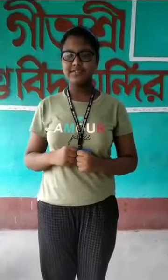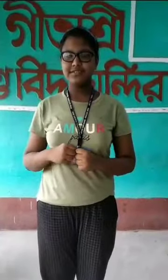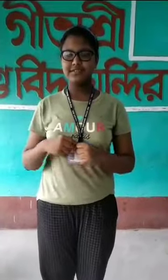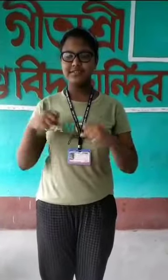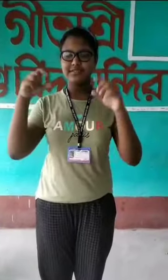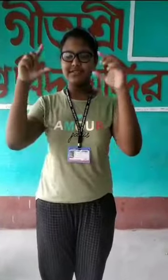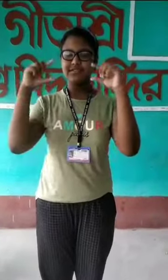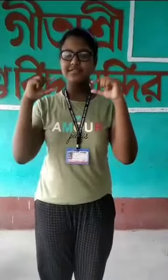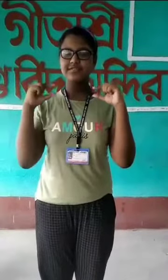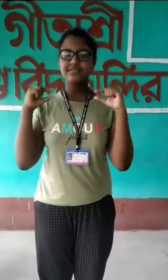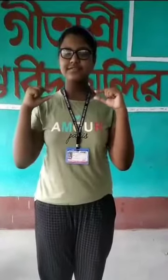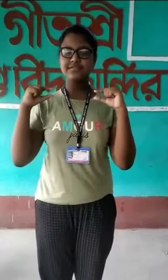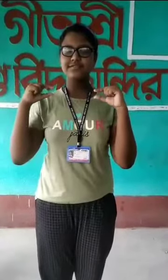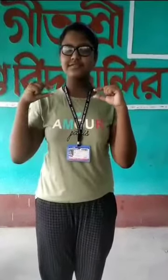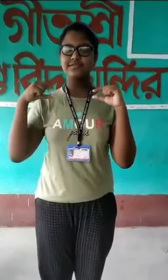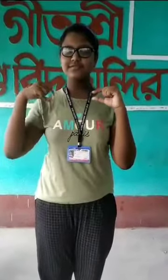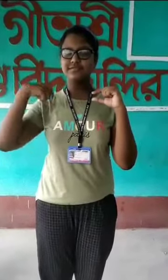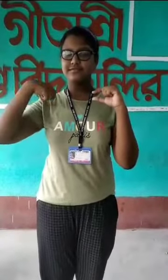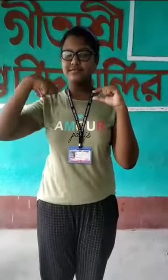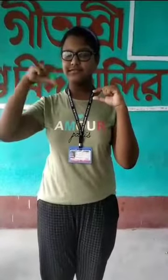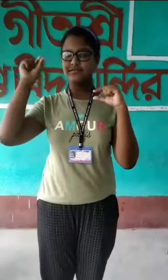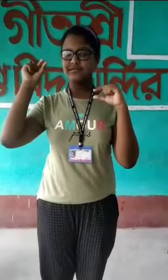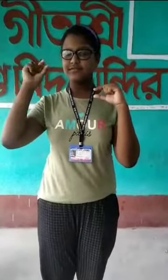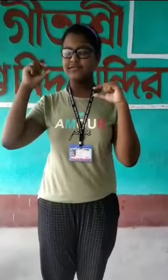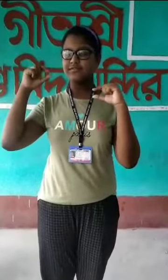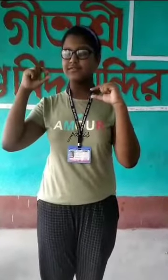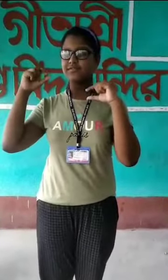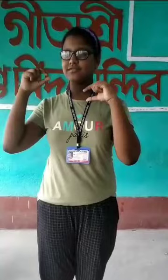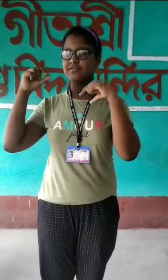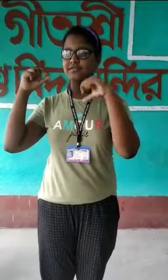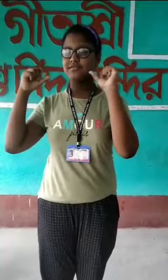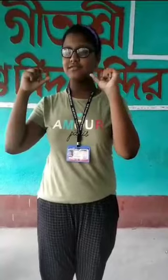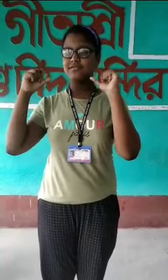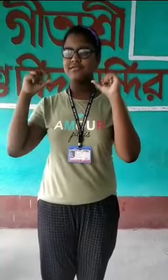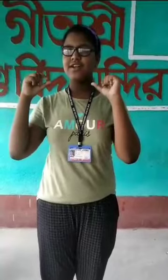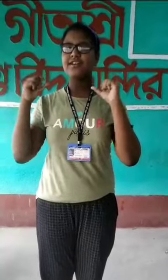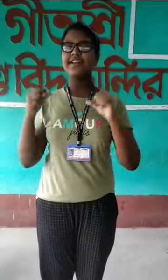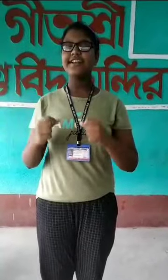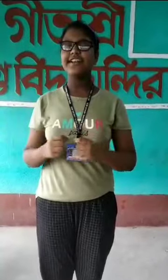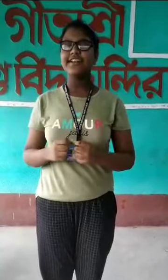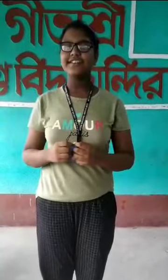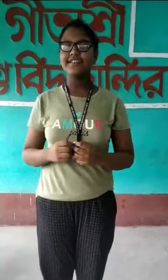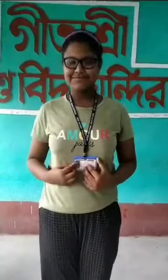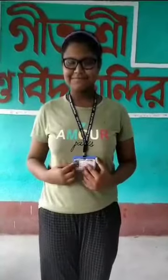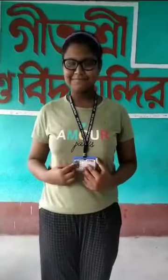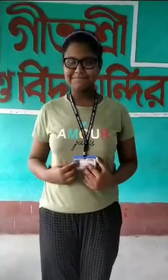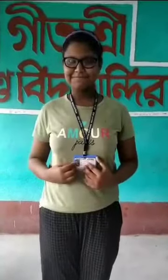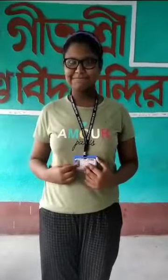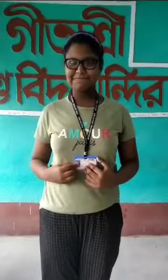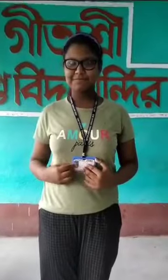77, add 2, add 20, equal 99. Add 9, 0,